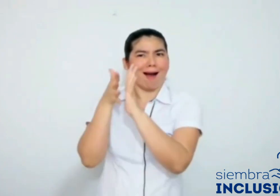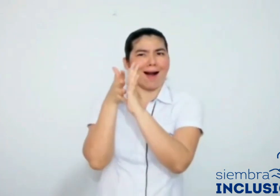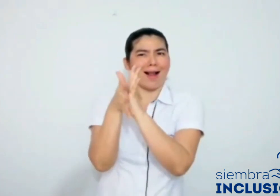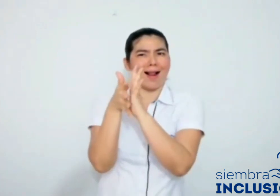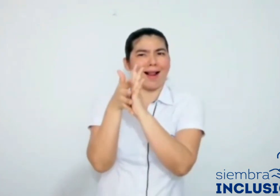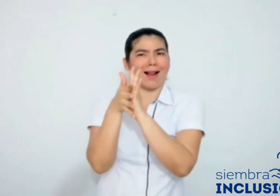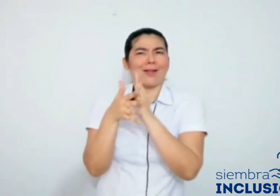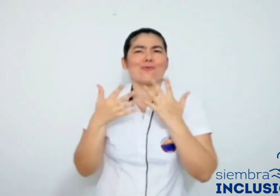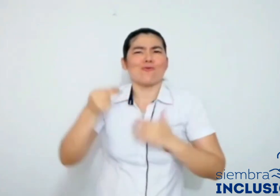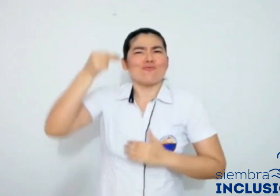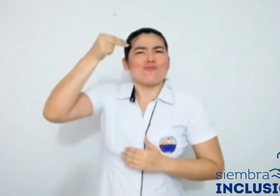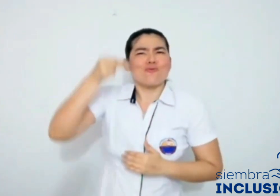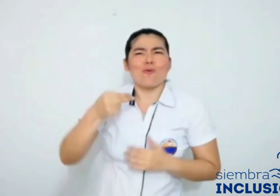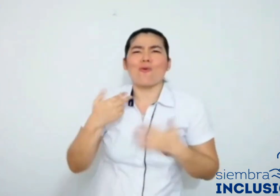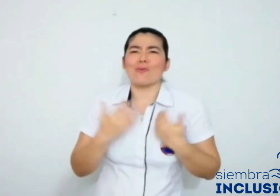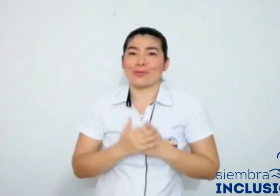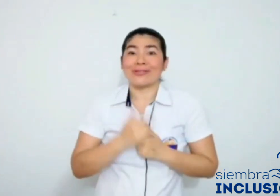positiva la labor docente.